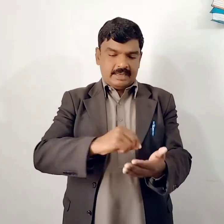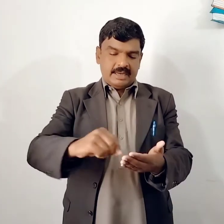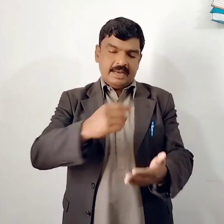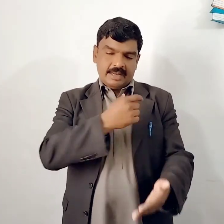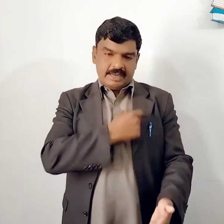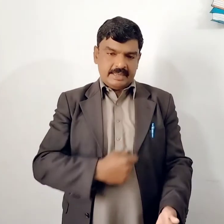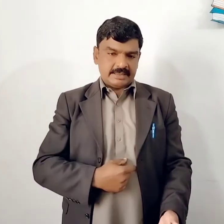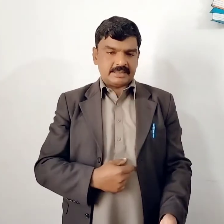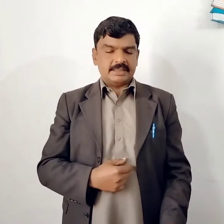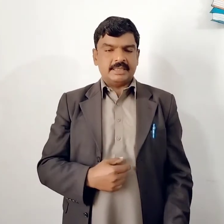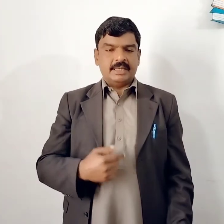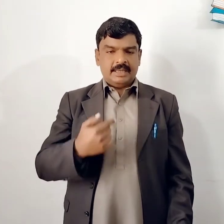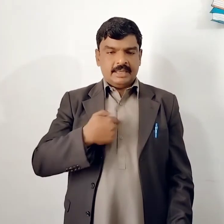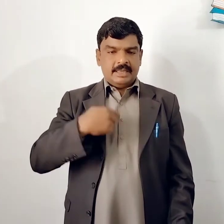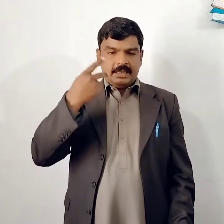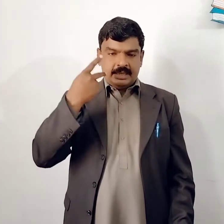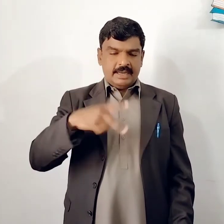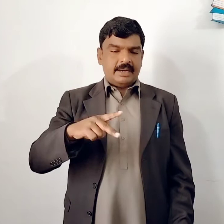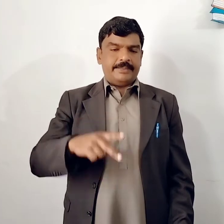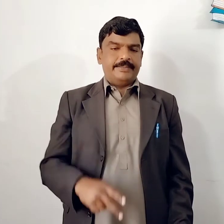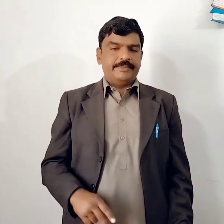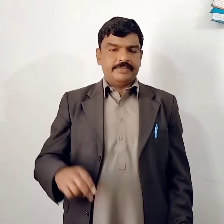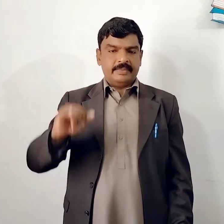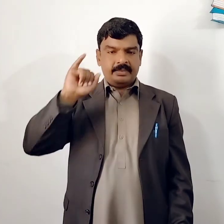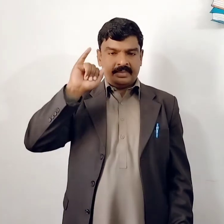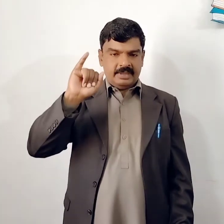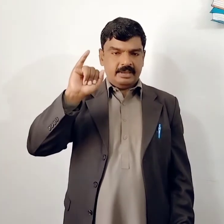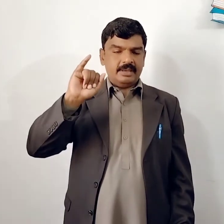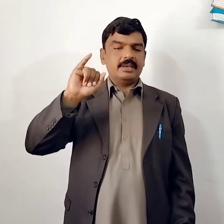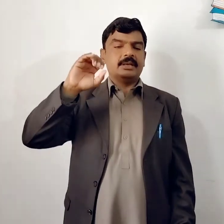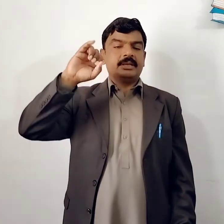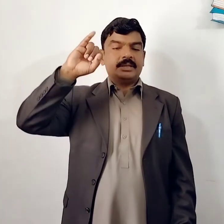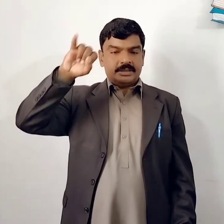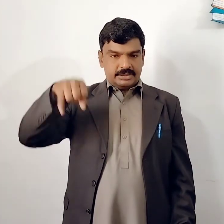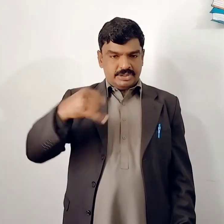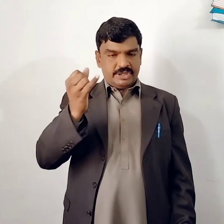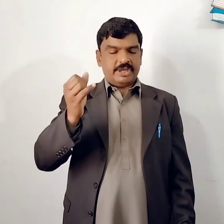الارس نام مجھے ایک دن